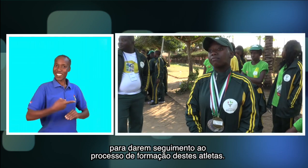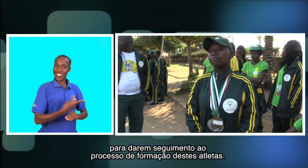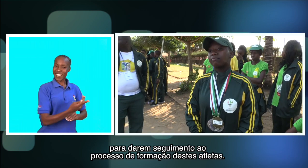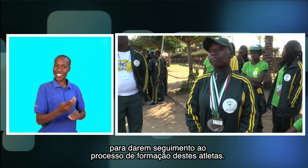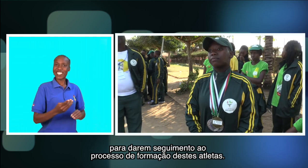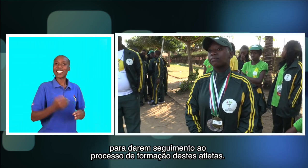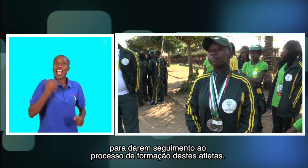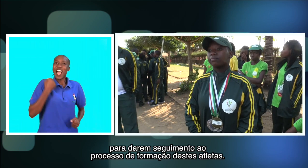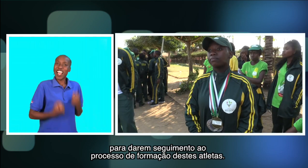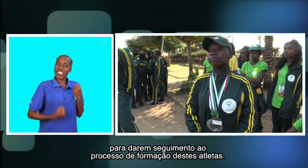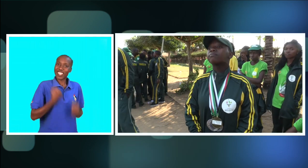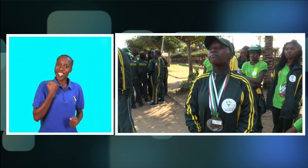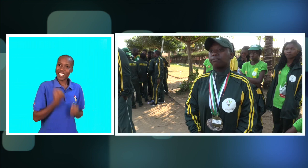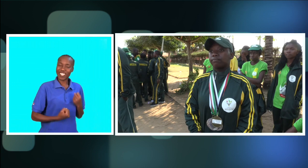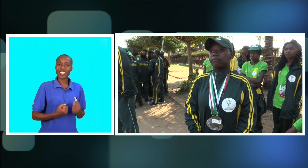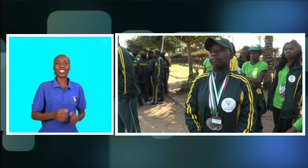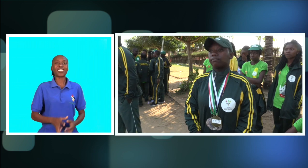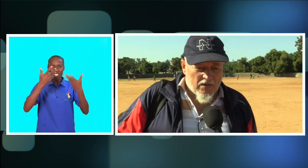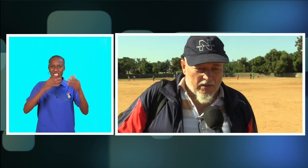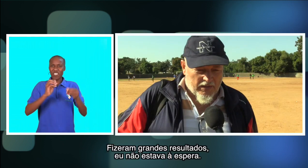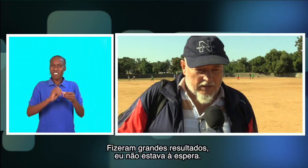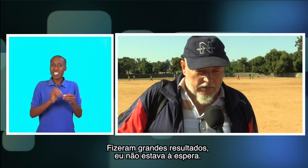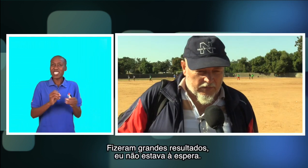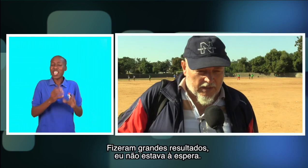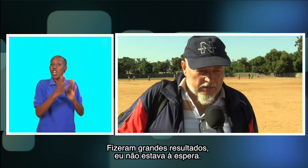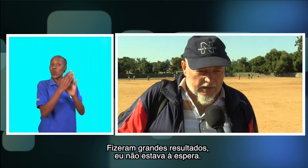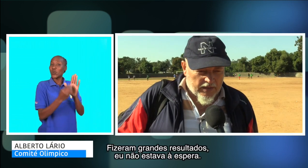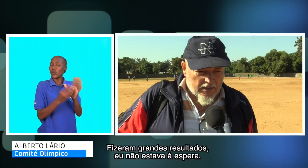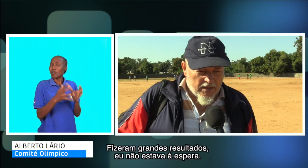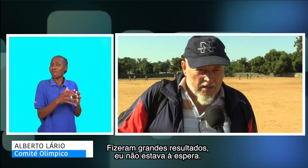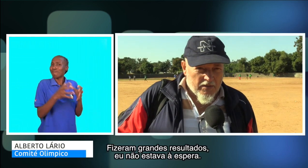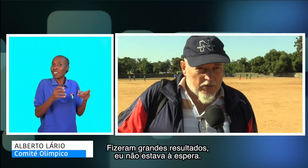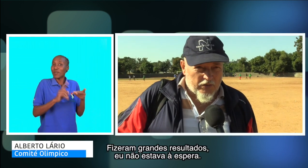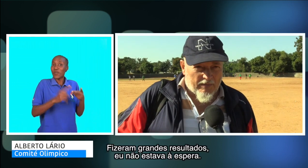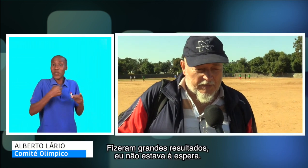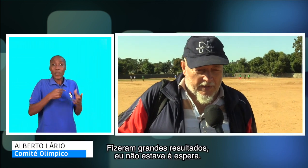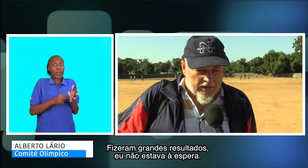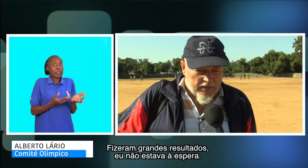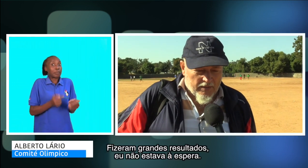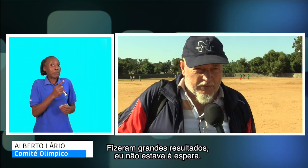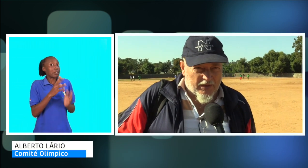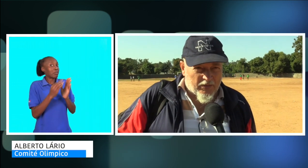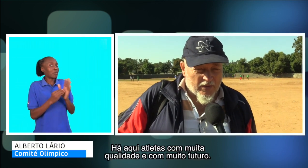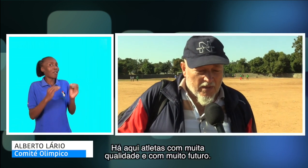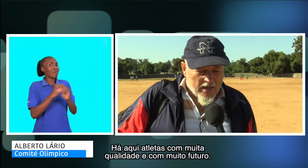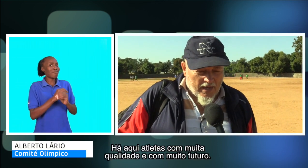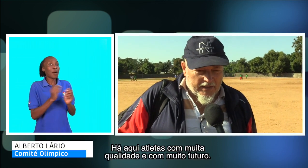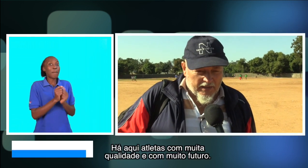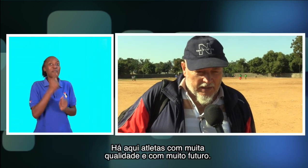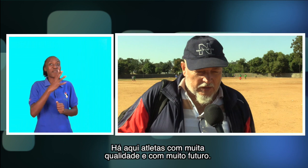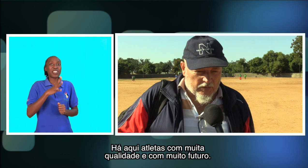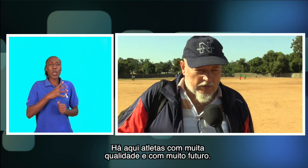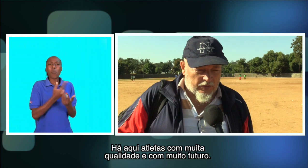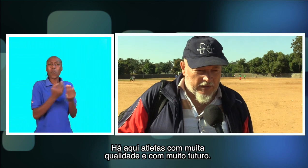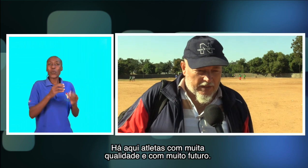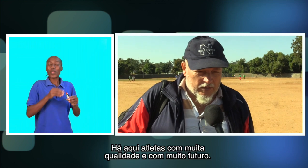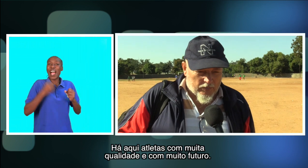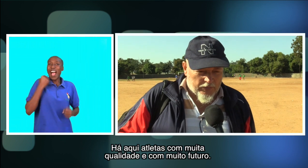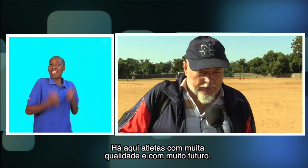atletas. Grandes resultados aqui. Eu não estava à espera. Portanto, há aqui atletas com muita qualidade e com muito